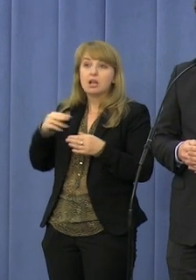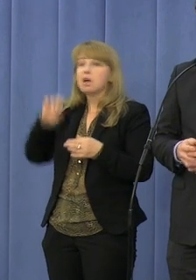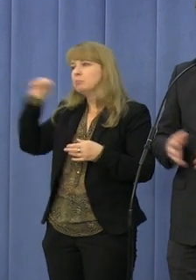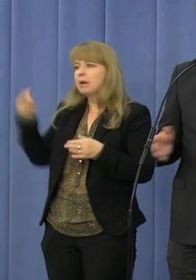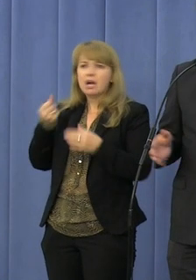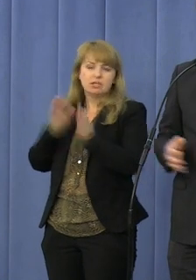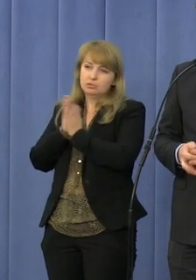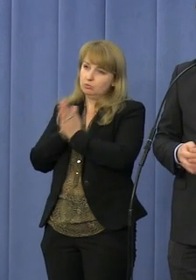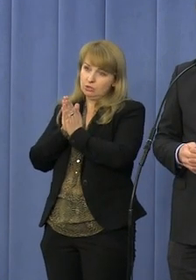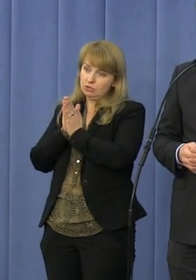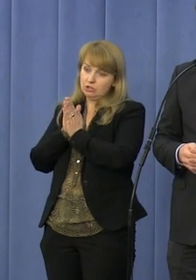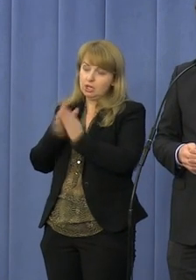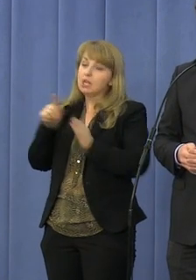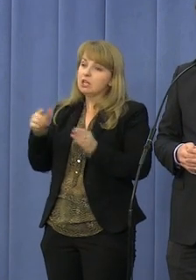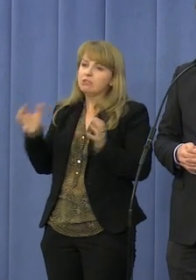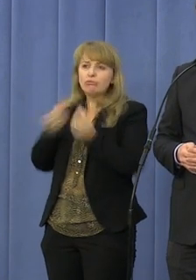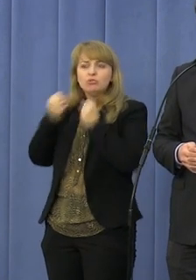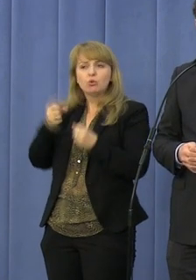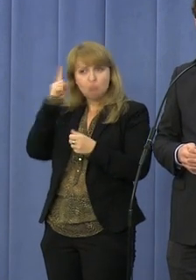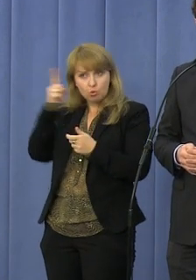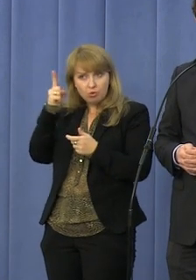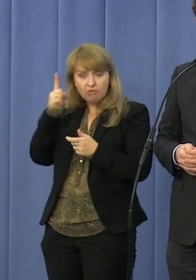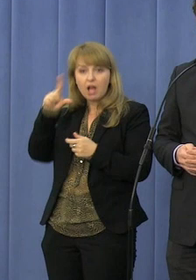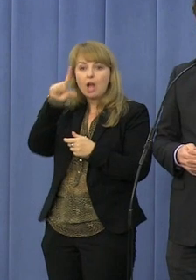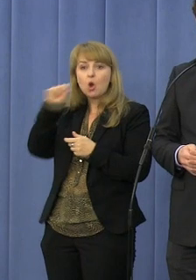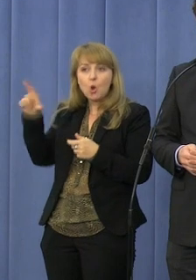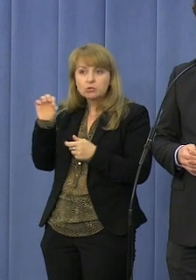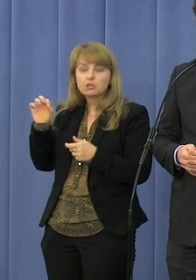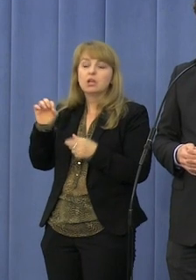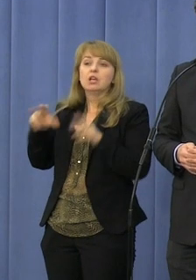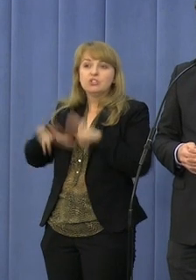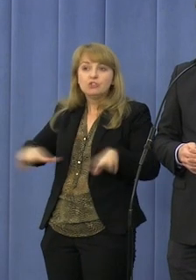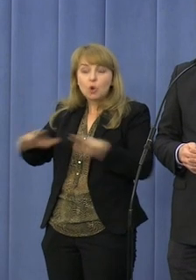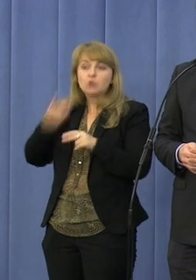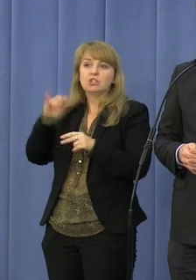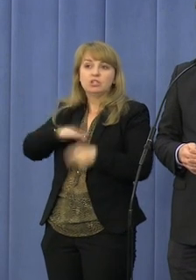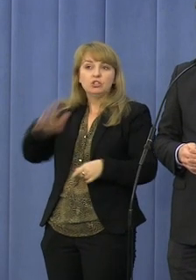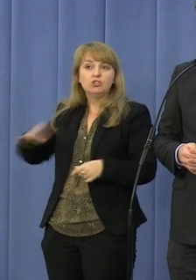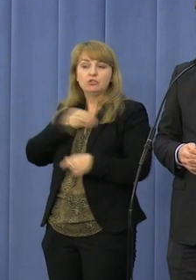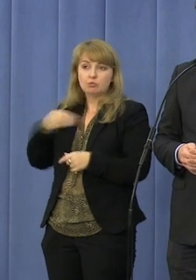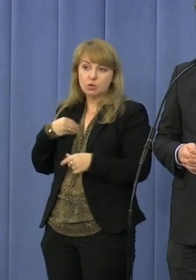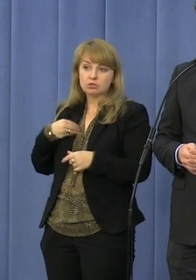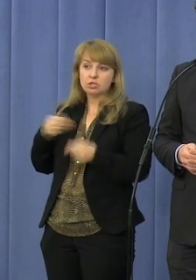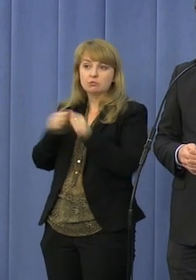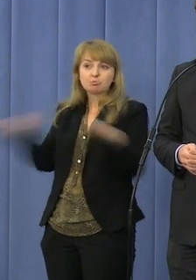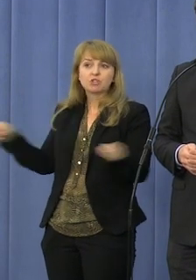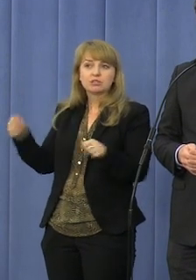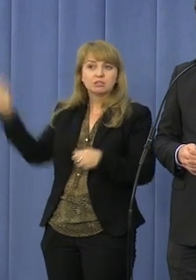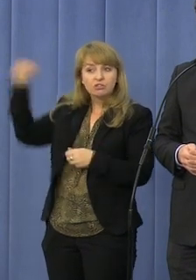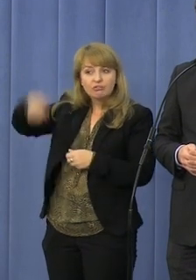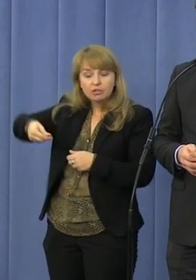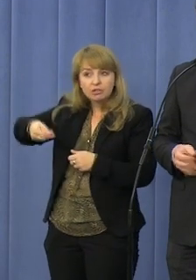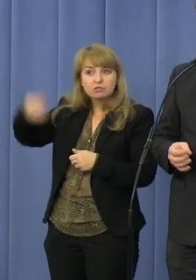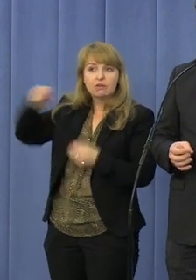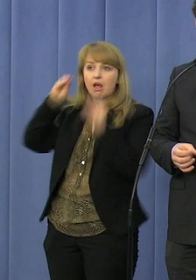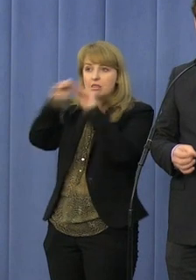wziąć pod uwagę los polskich dzieci i polskich rodzin i przestać finansować katechezę, a za